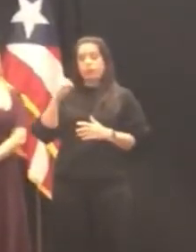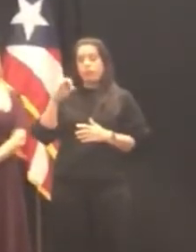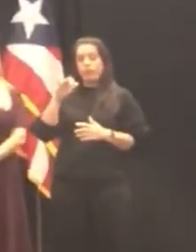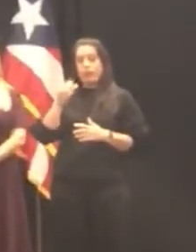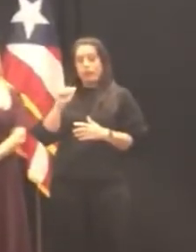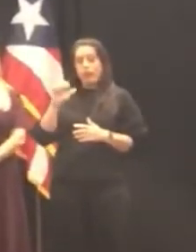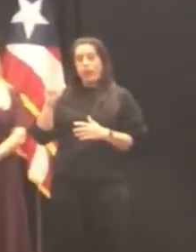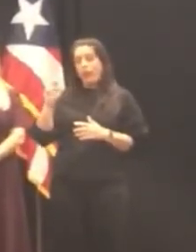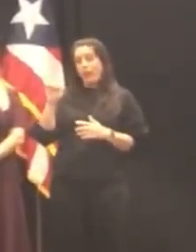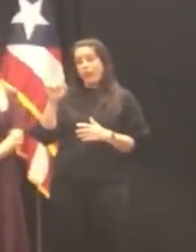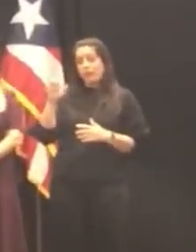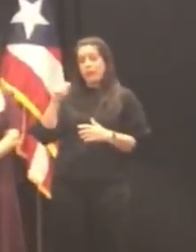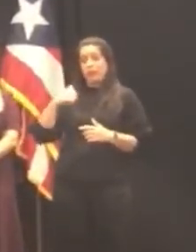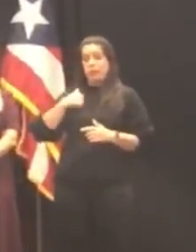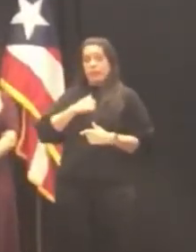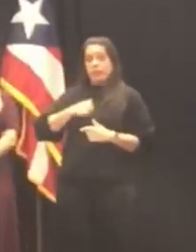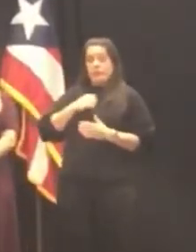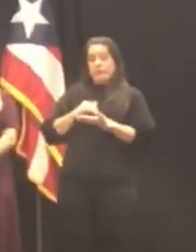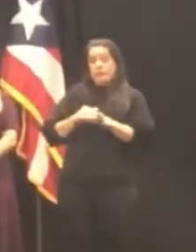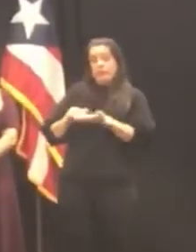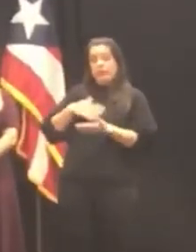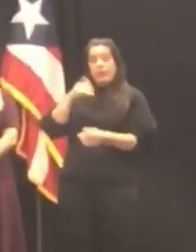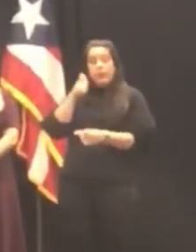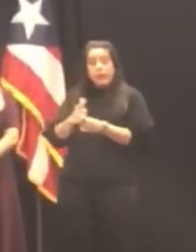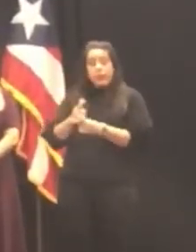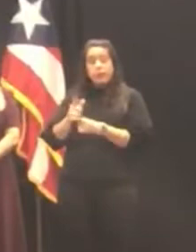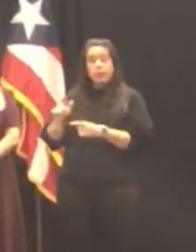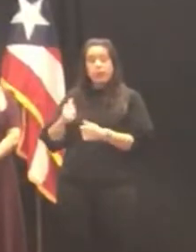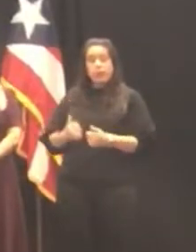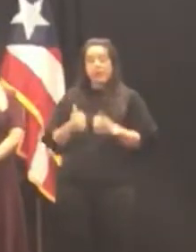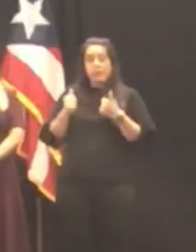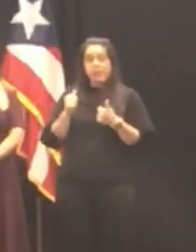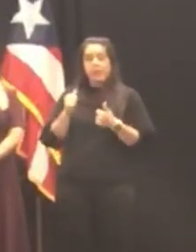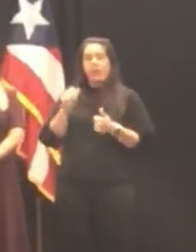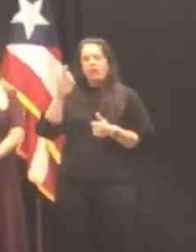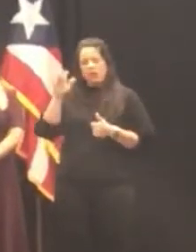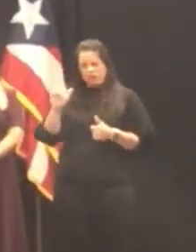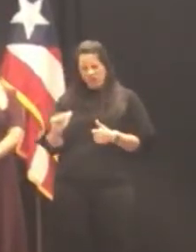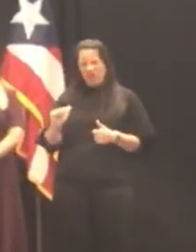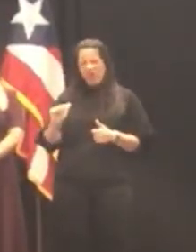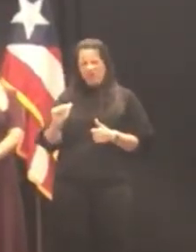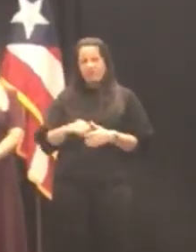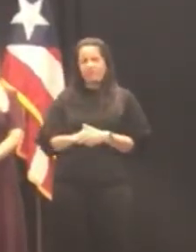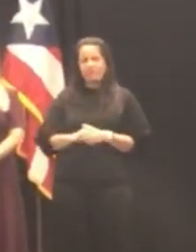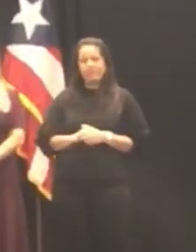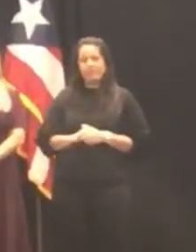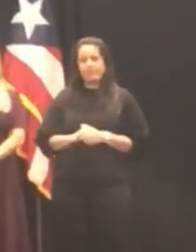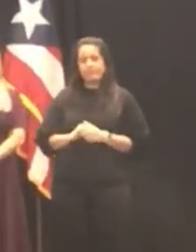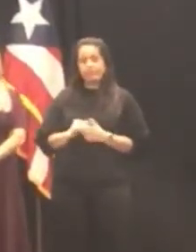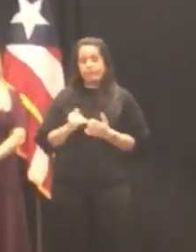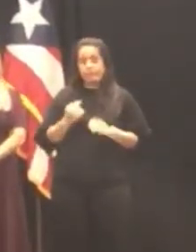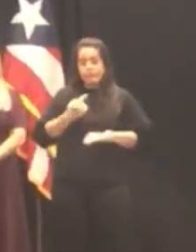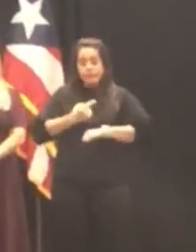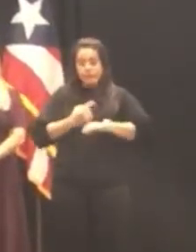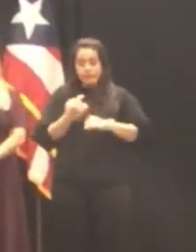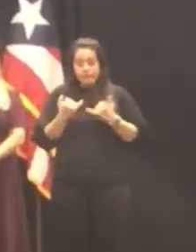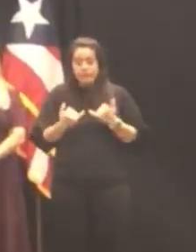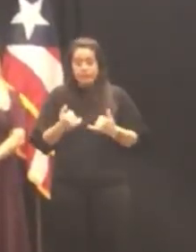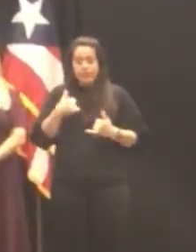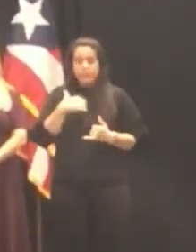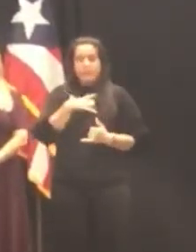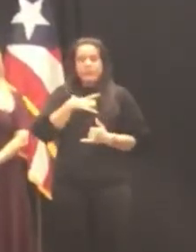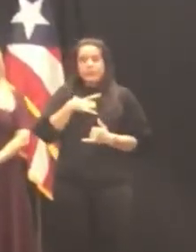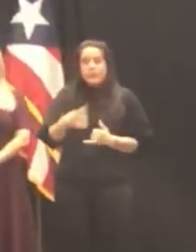excuso la presencia de mi único hermano René quien reside en el estado de la Florida un día como hoy me hubiese